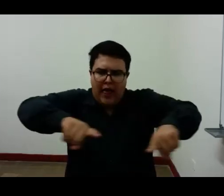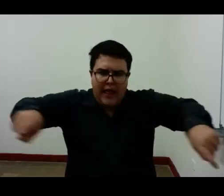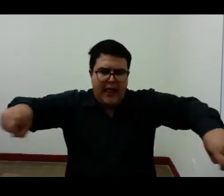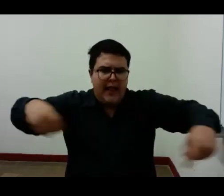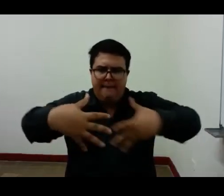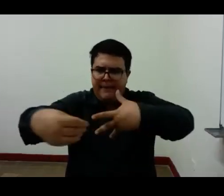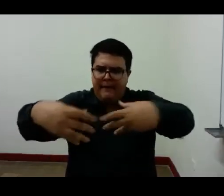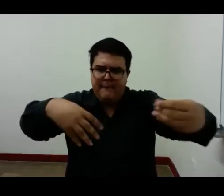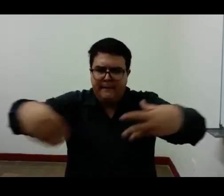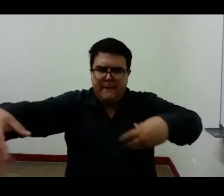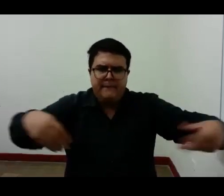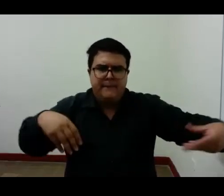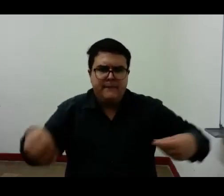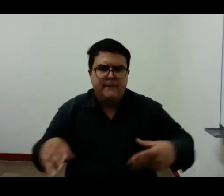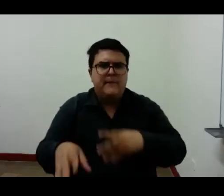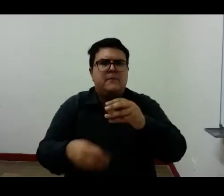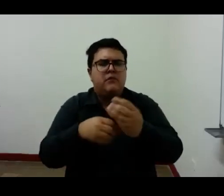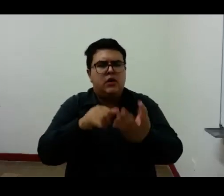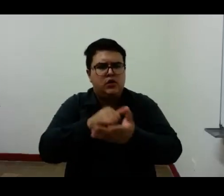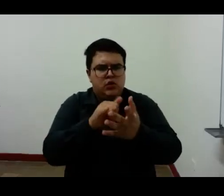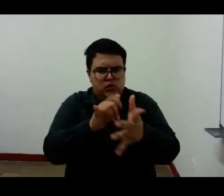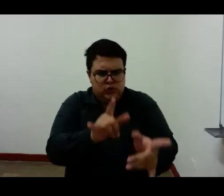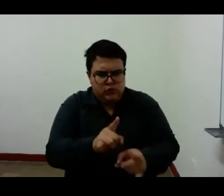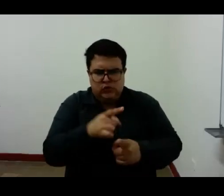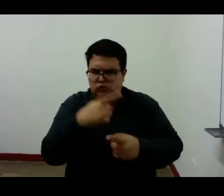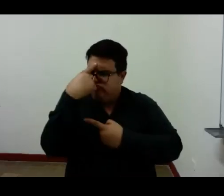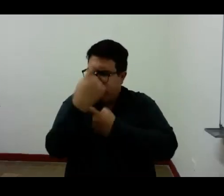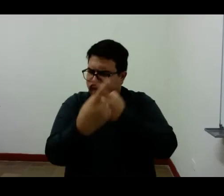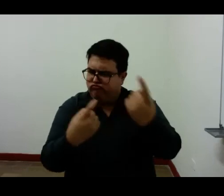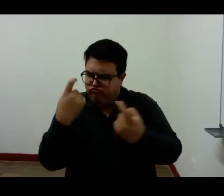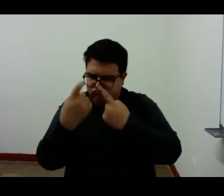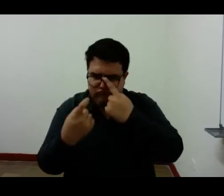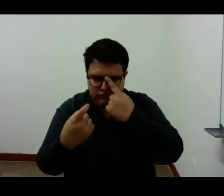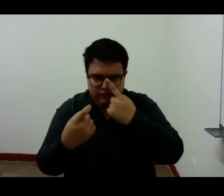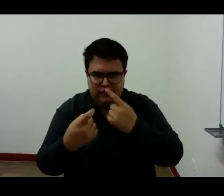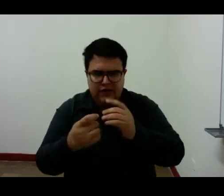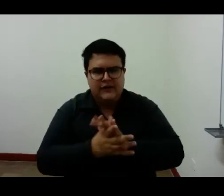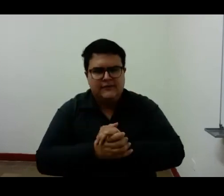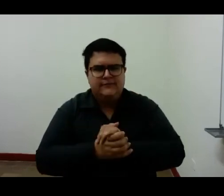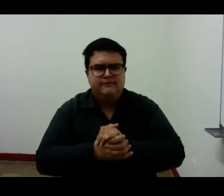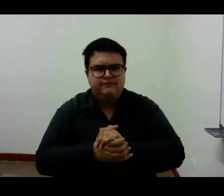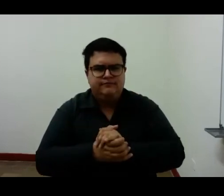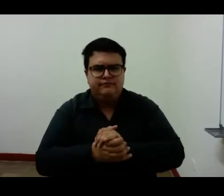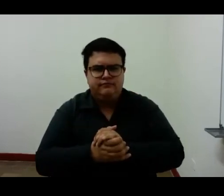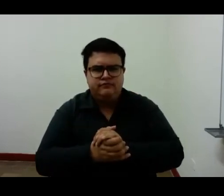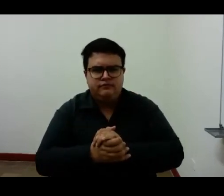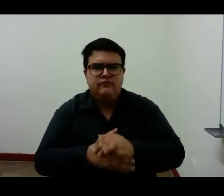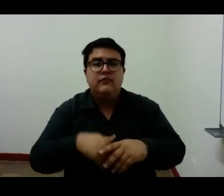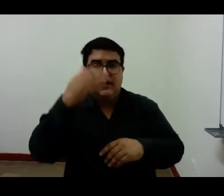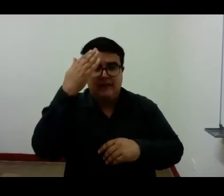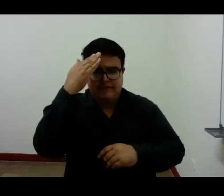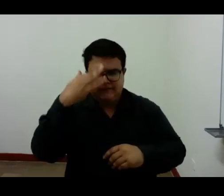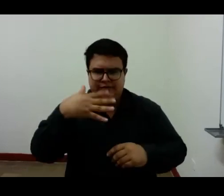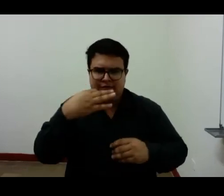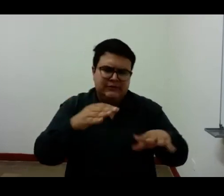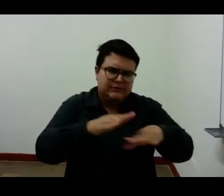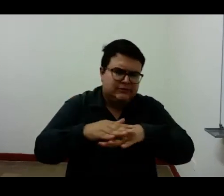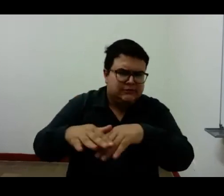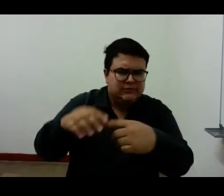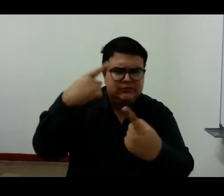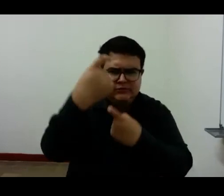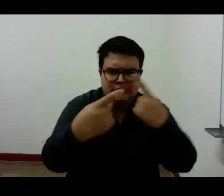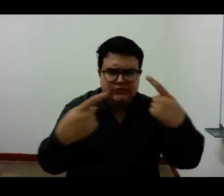de inventarse un escenario de multiplicidad de seres para responder a la